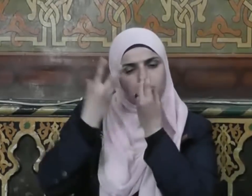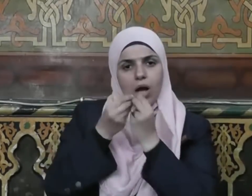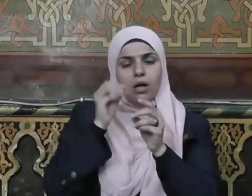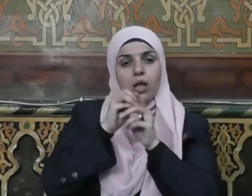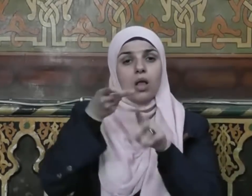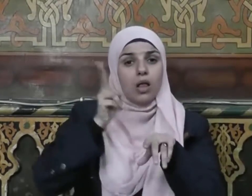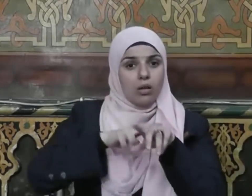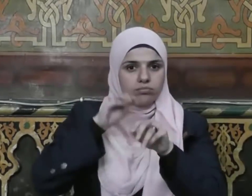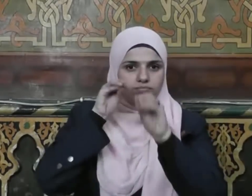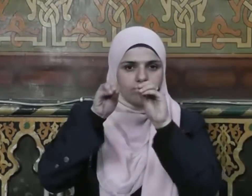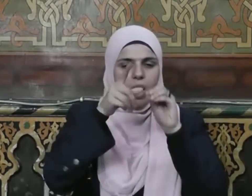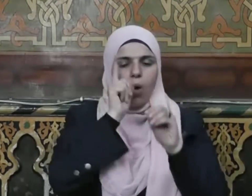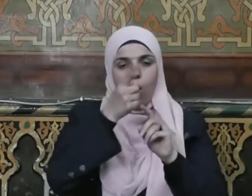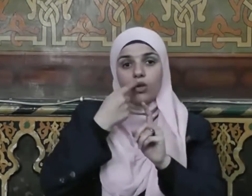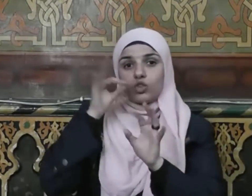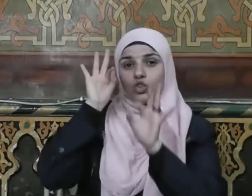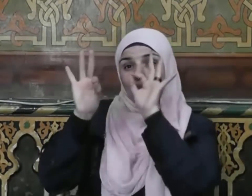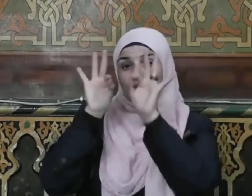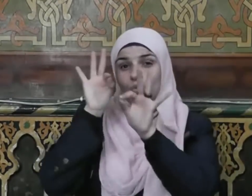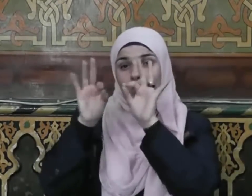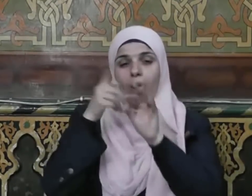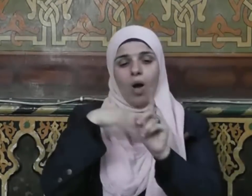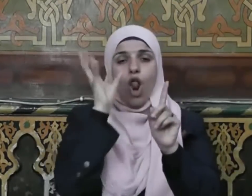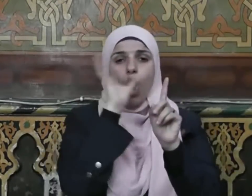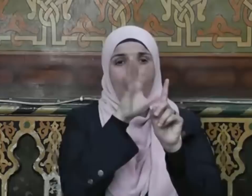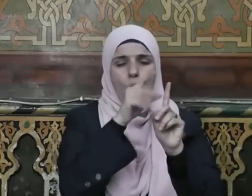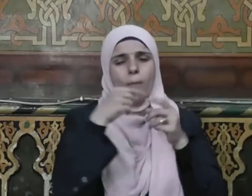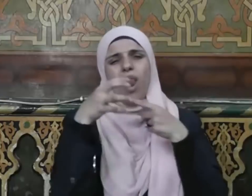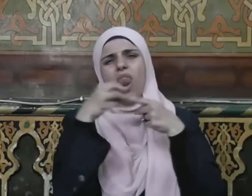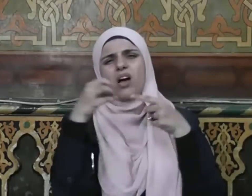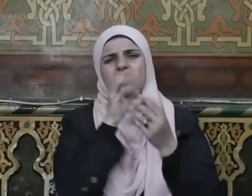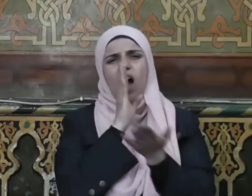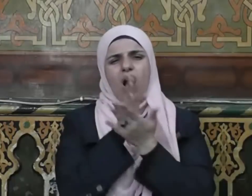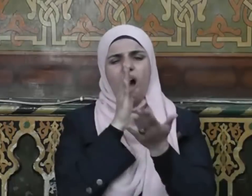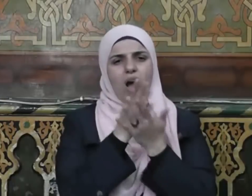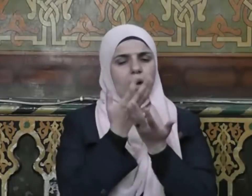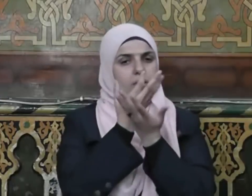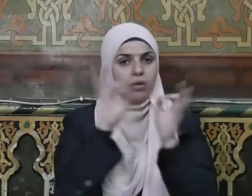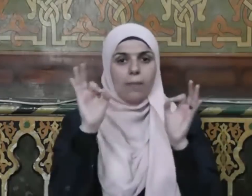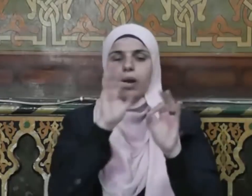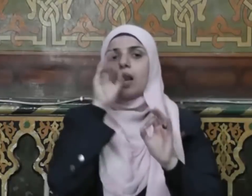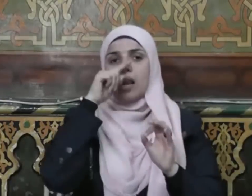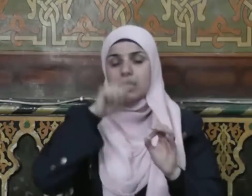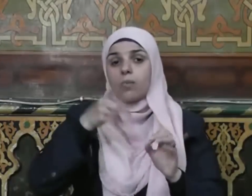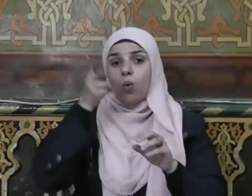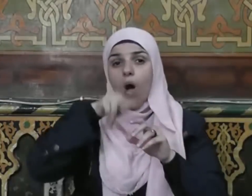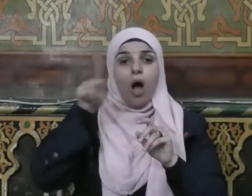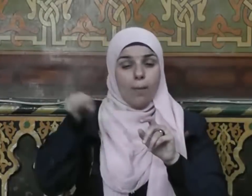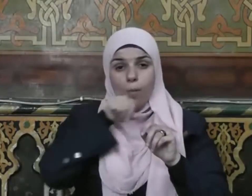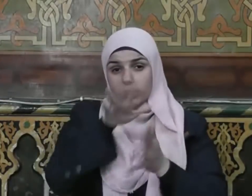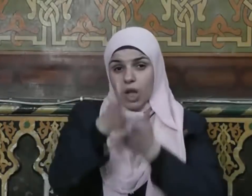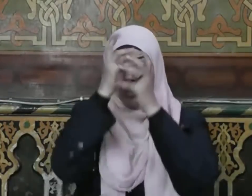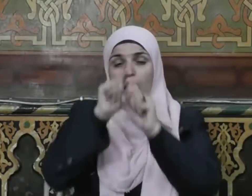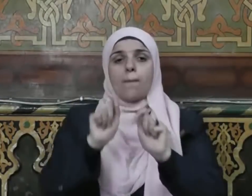وحذر من الإساءة إليهم أو الانتقاص من حقهم وبيّن أن